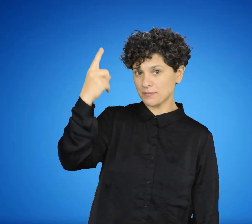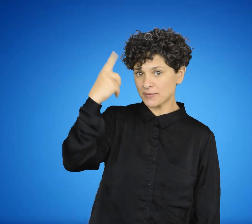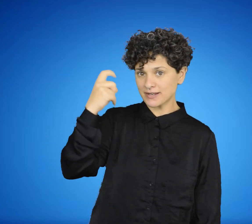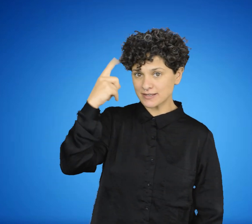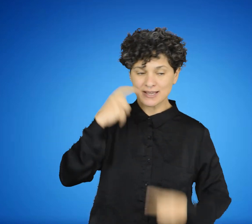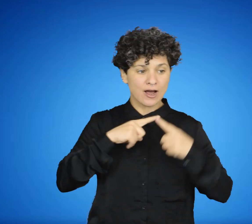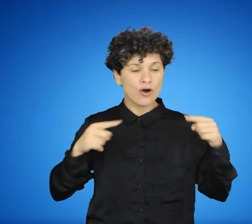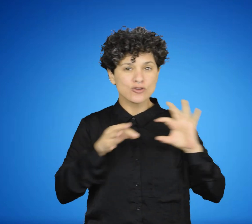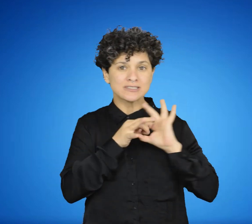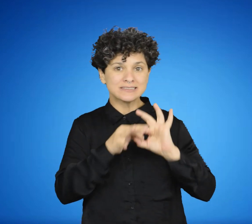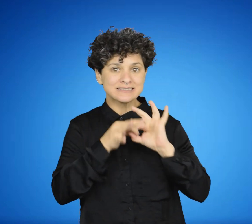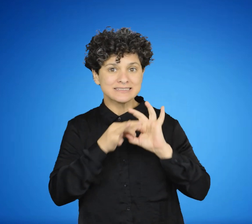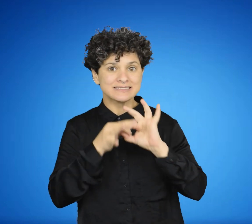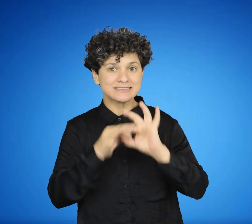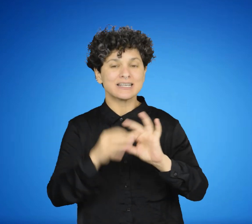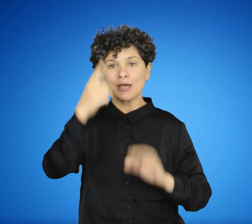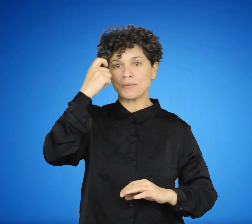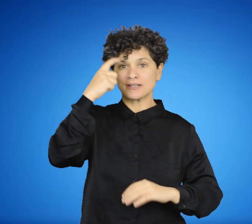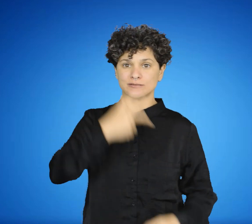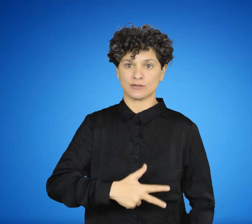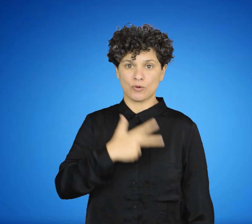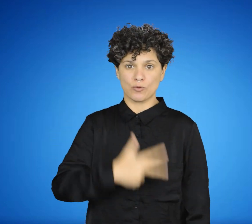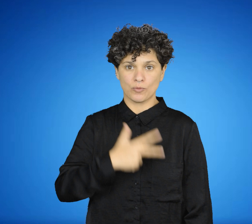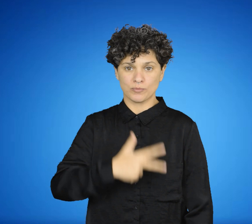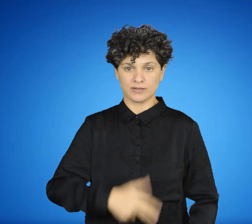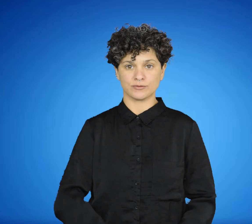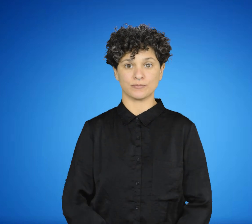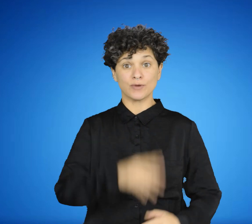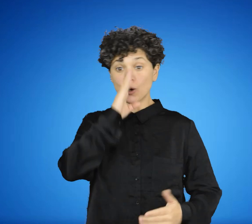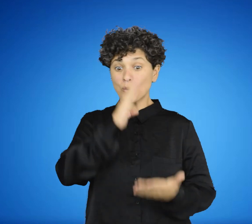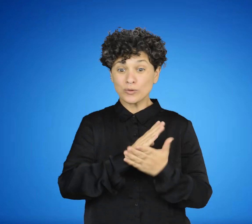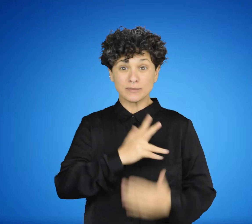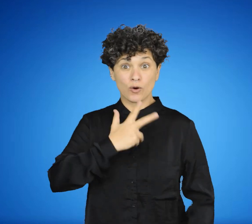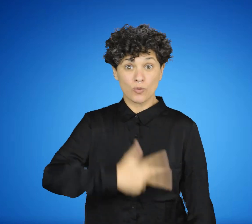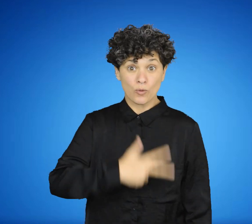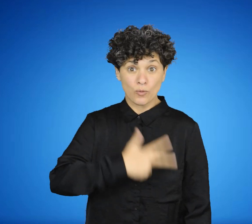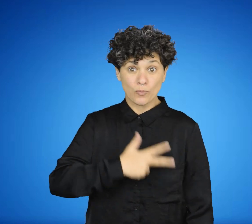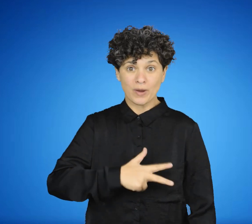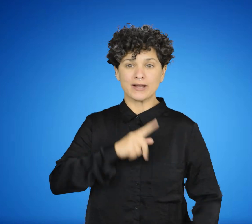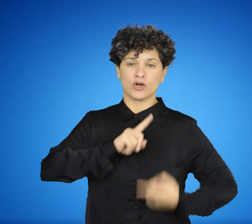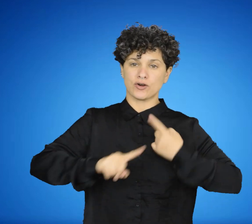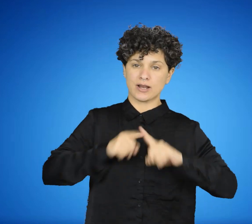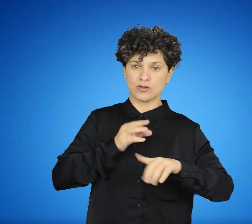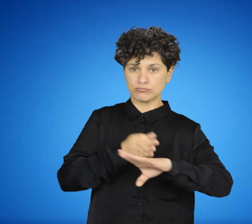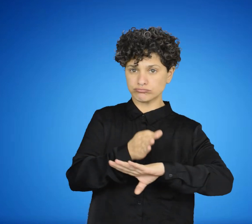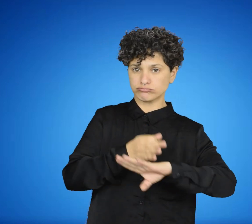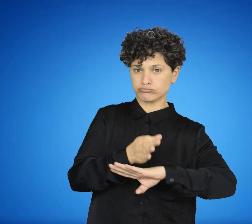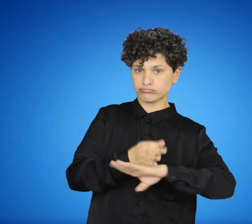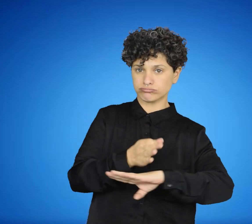El de los hombres está relacionado con lo que le enseñan aunque no se puede manejar totalmente porque los seres humanos no se pueden